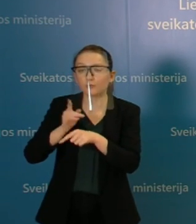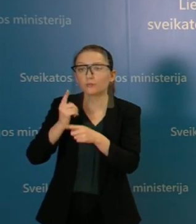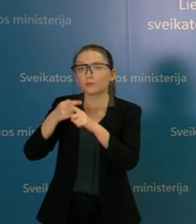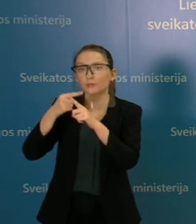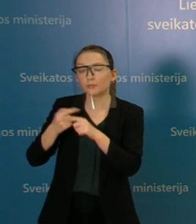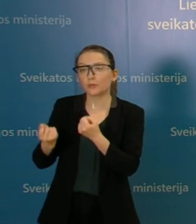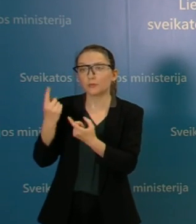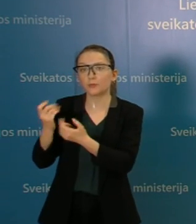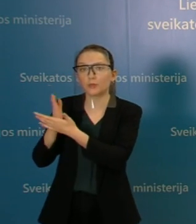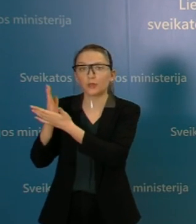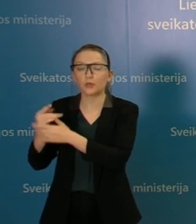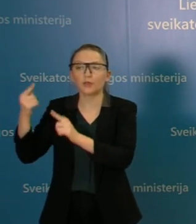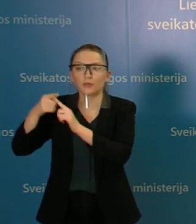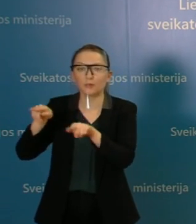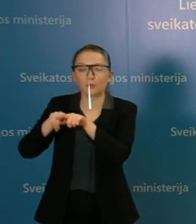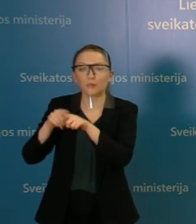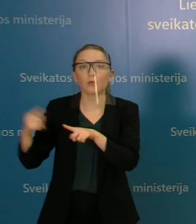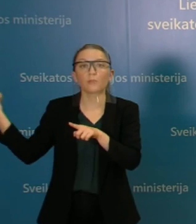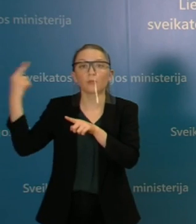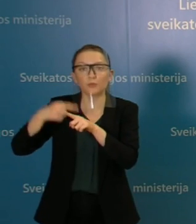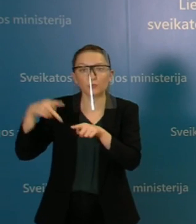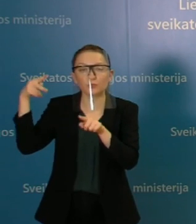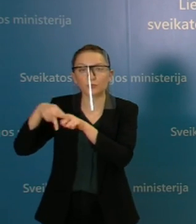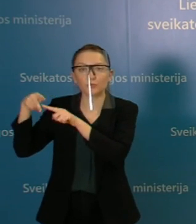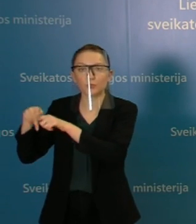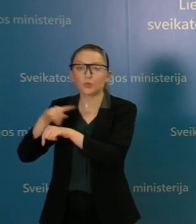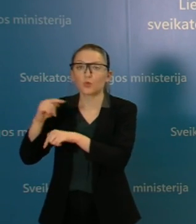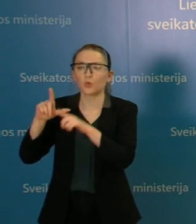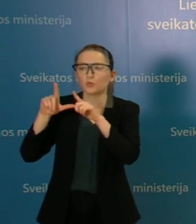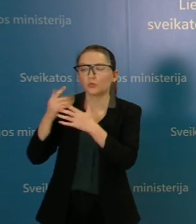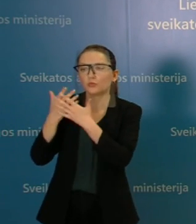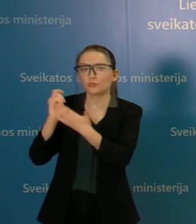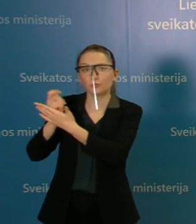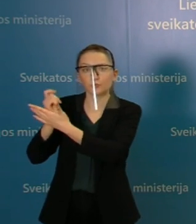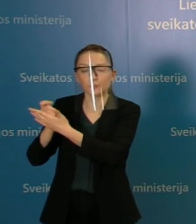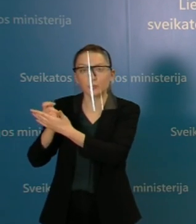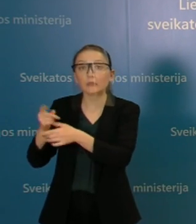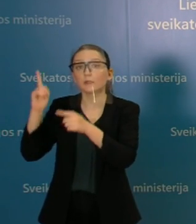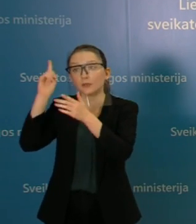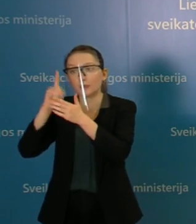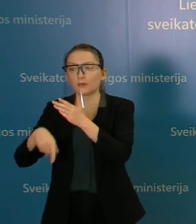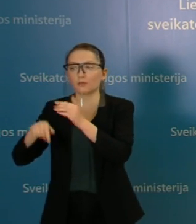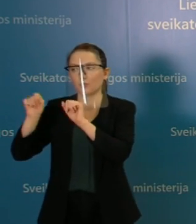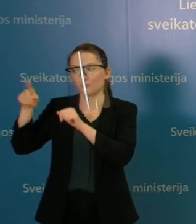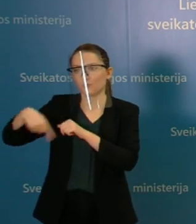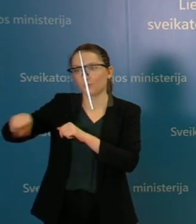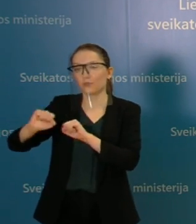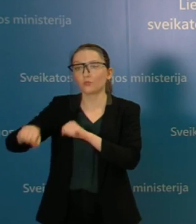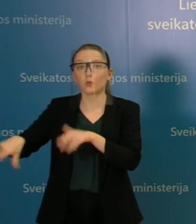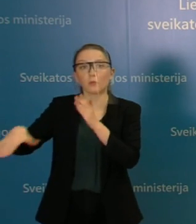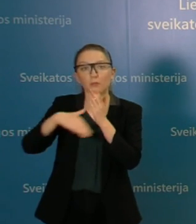jų karo medicinos tarnybai taip pat tenka nemažai užduočių, bet tikėkime, kad ne jie galės pagalbėti.